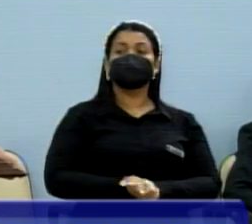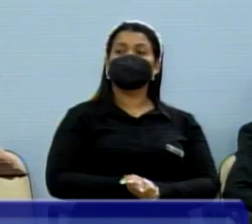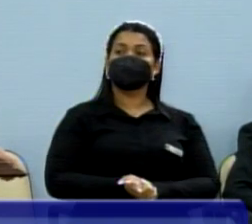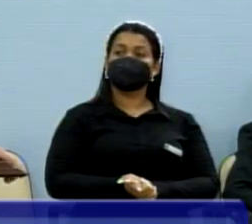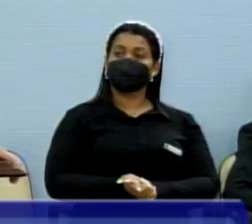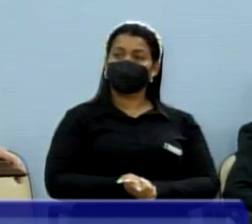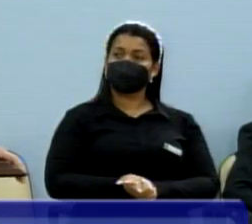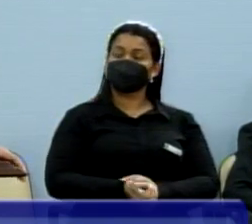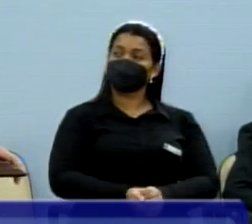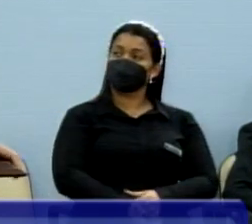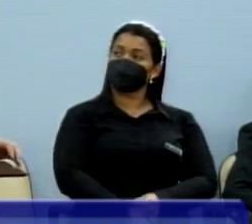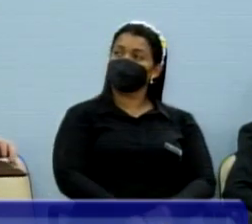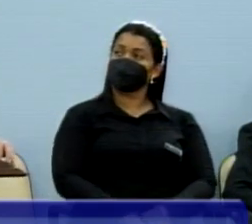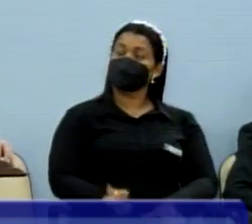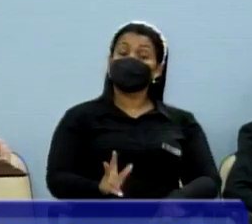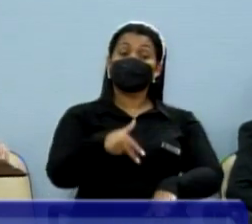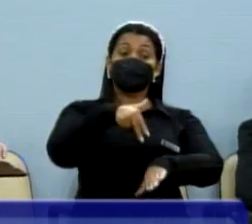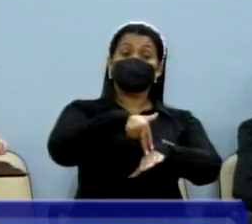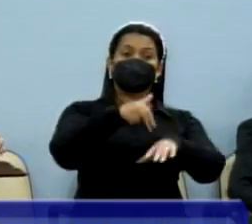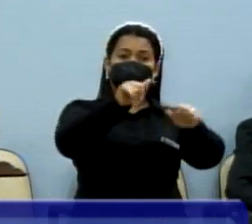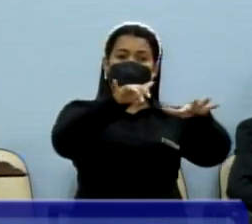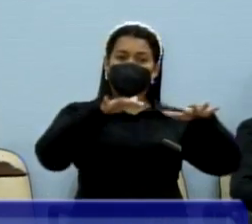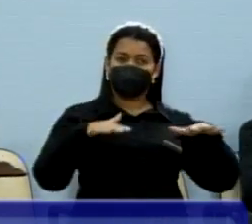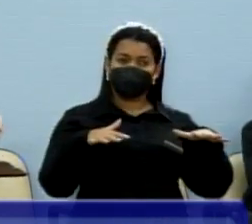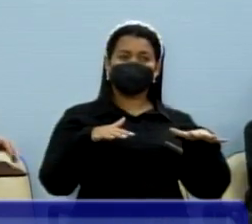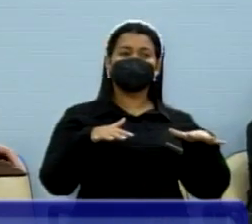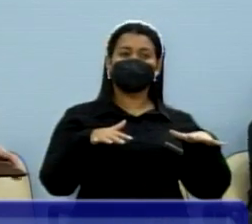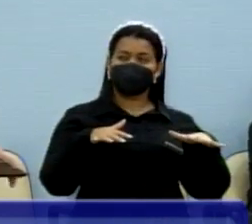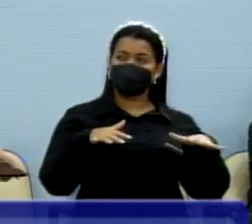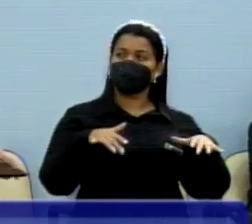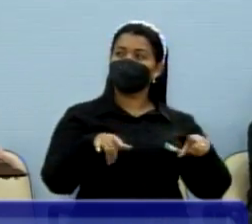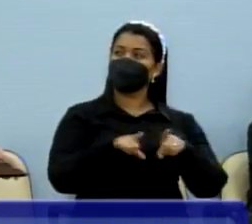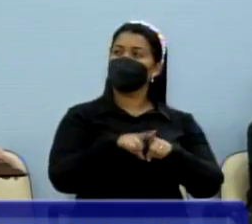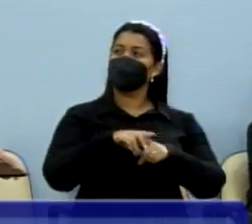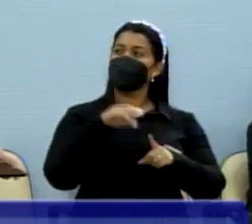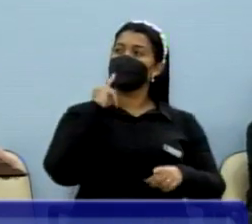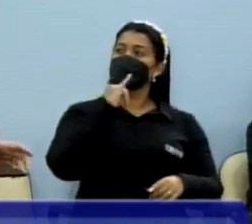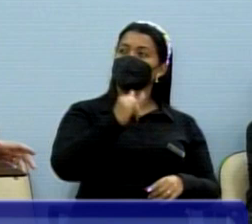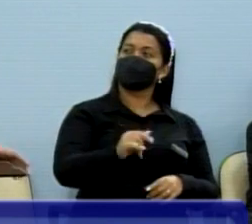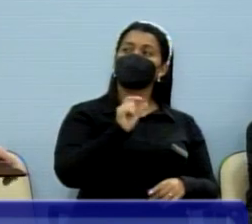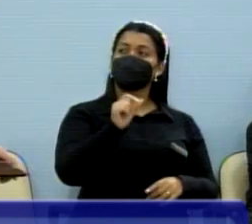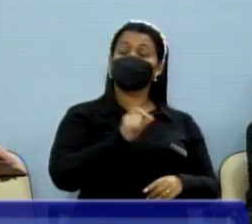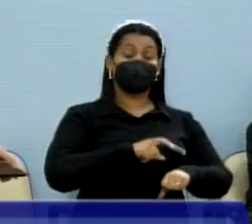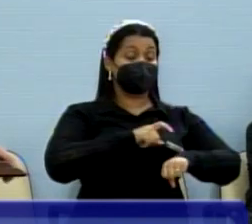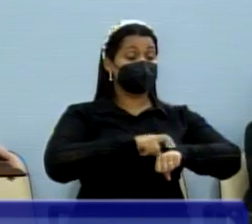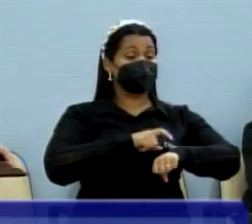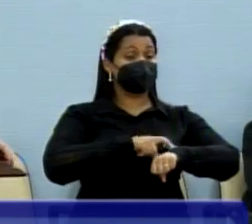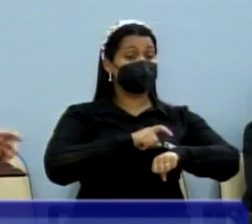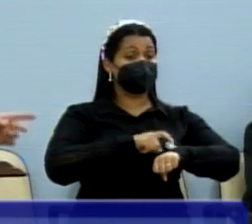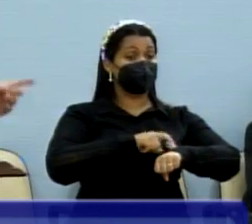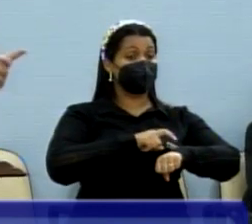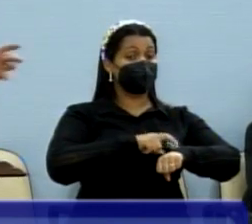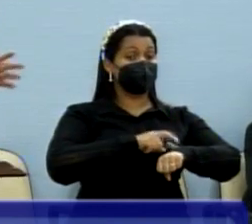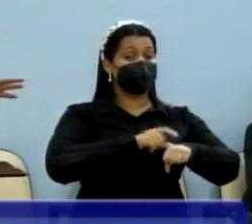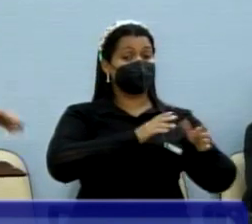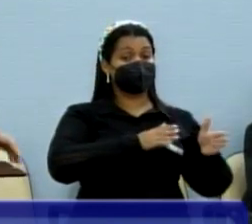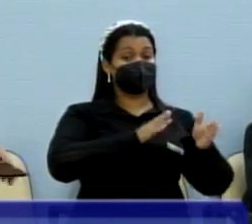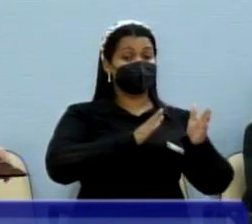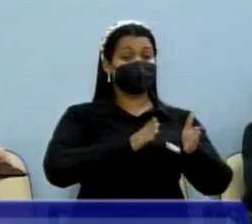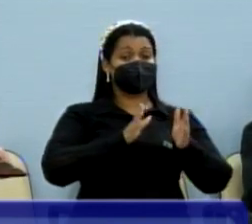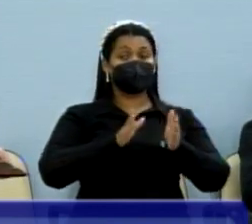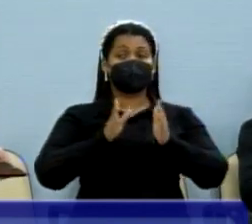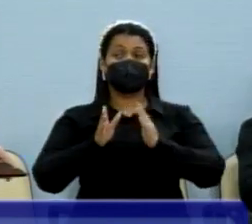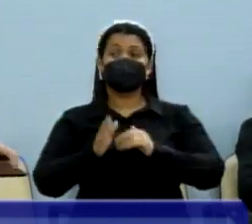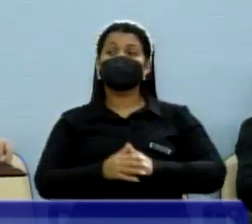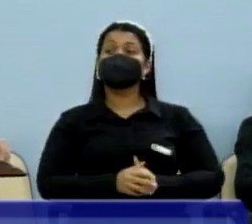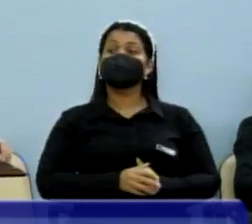Vim aqui nessa tribuna, muita alegria, deixar registrado os momentos, gostaria que já deixasse